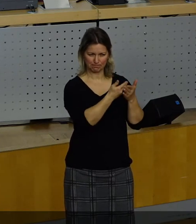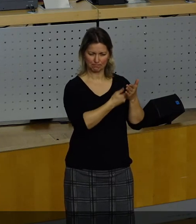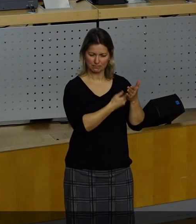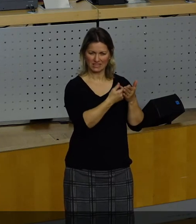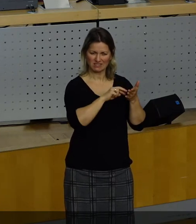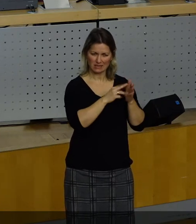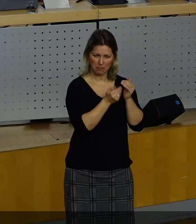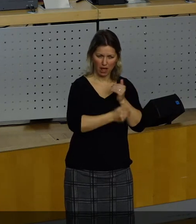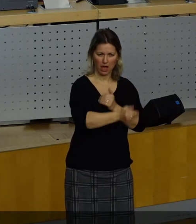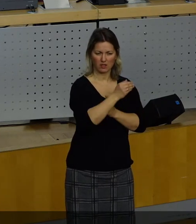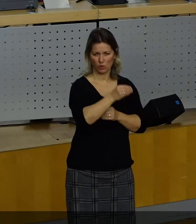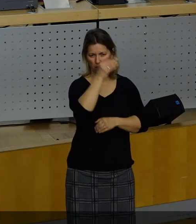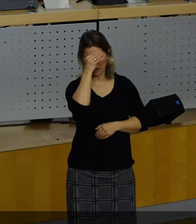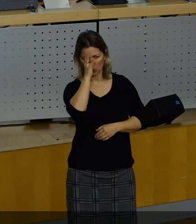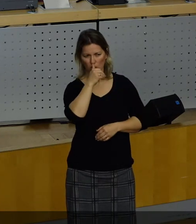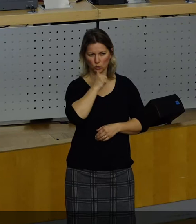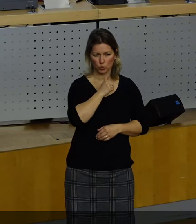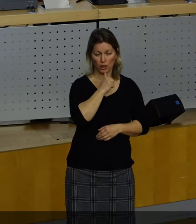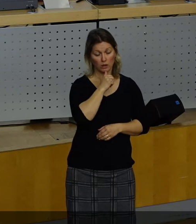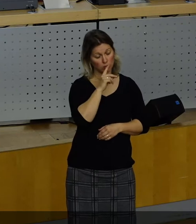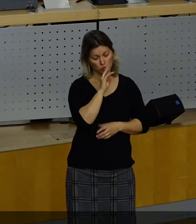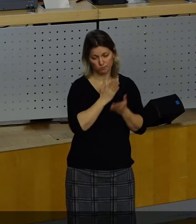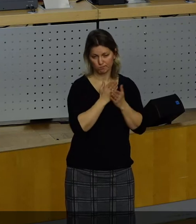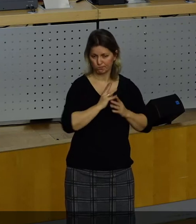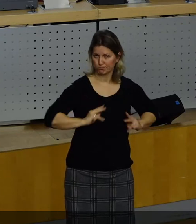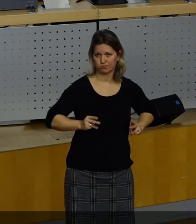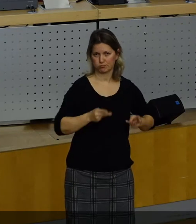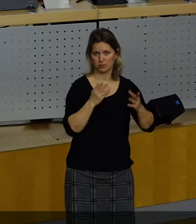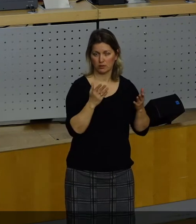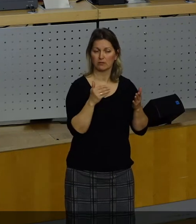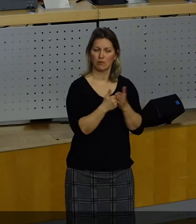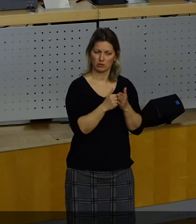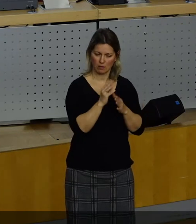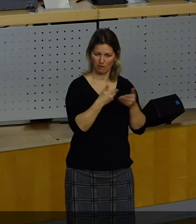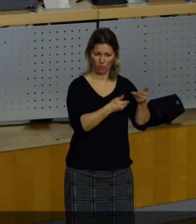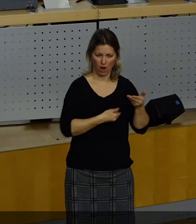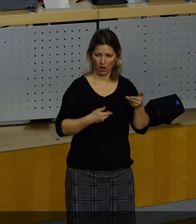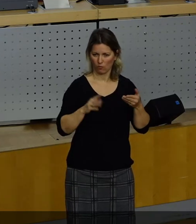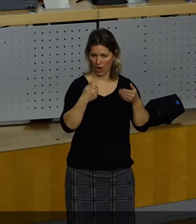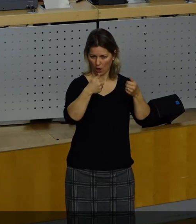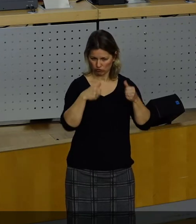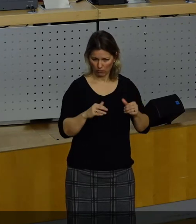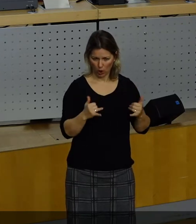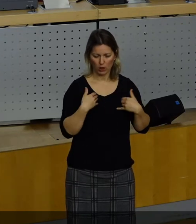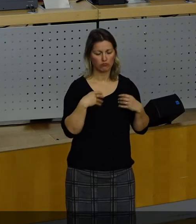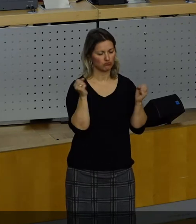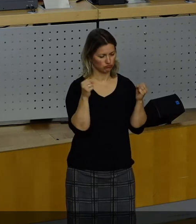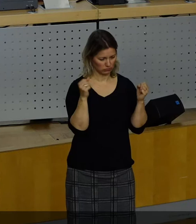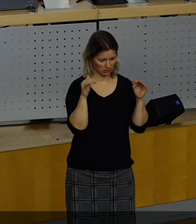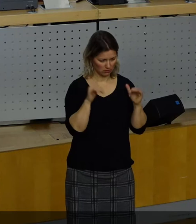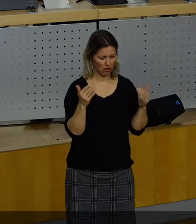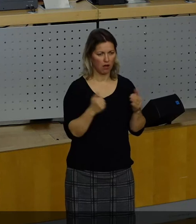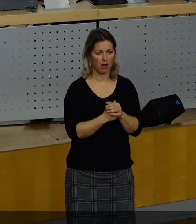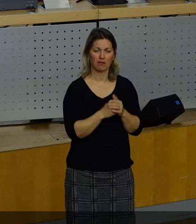Jugend konsequent weiter vorangetrieben werden. Deshalb stimmen wir der Vorlage zur Ausschreibung heute zu und sorgen mit